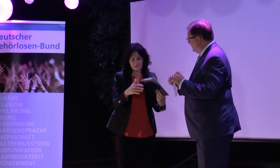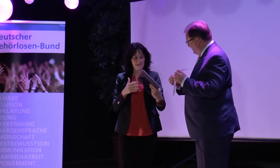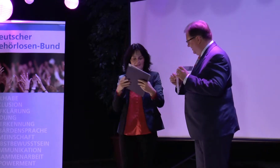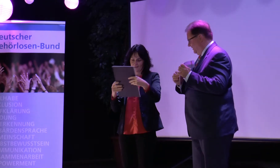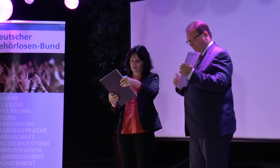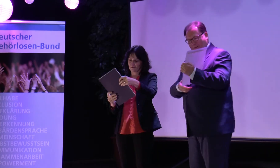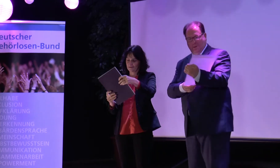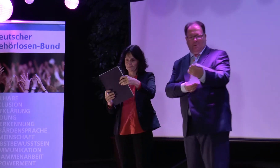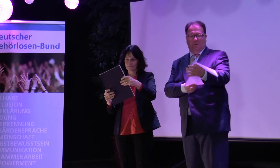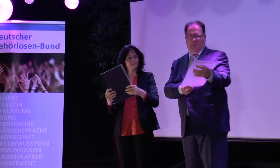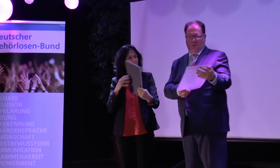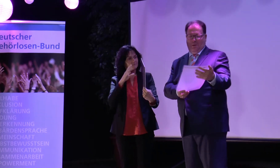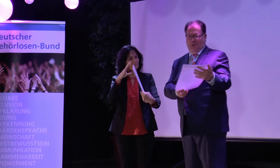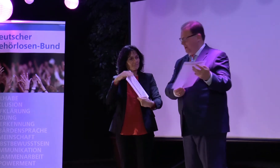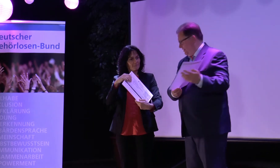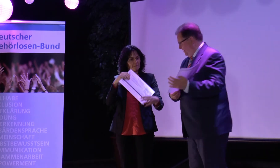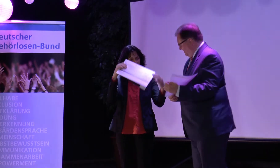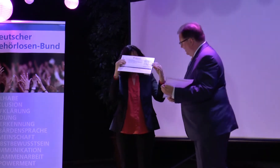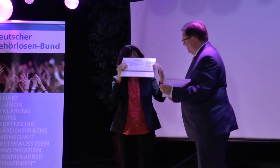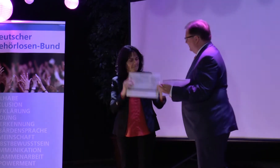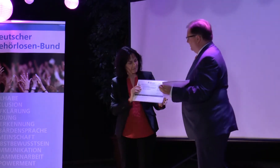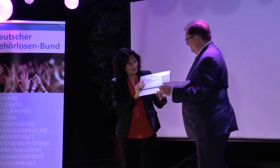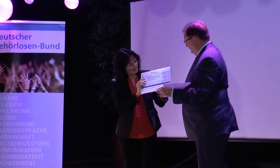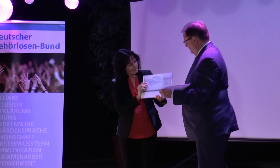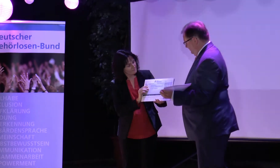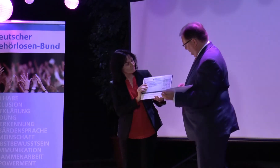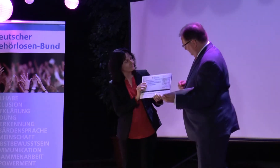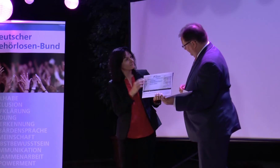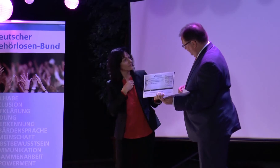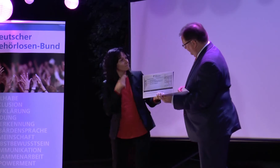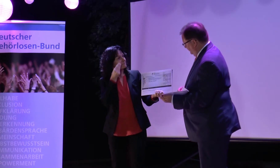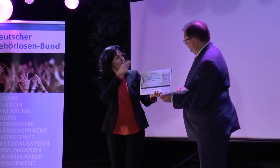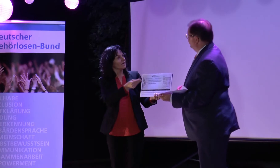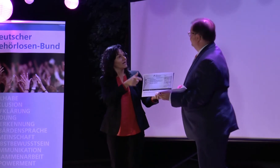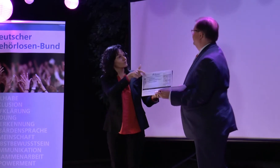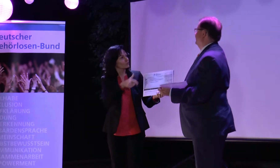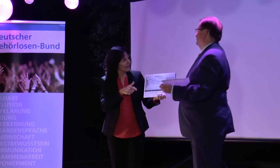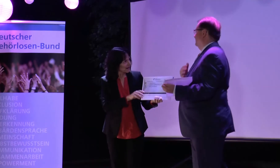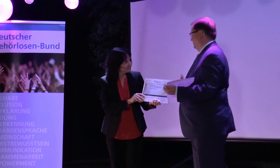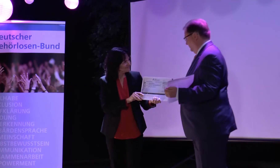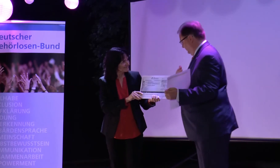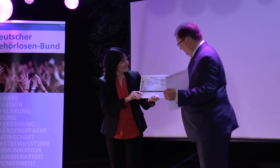Hier ein Text und dieses hier, ein Scheck.